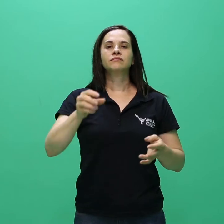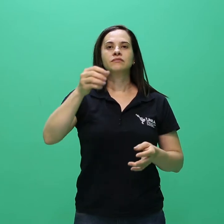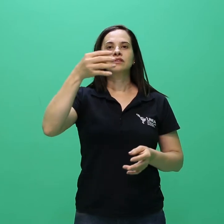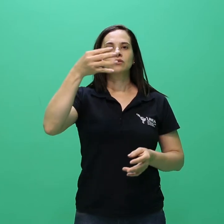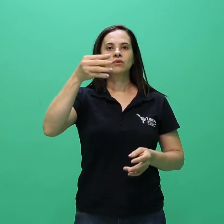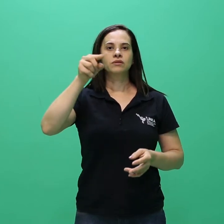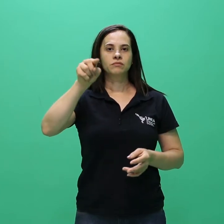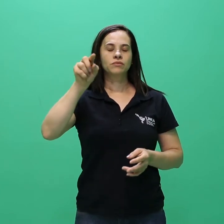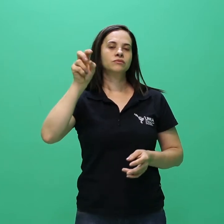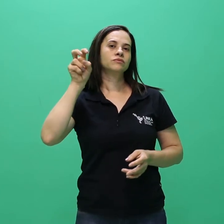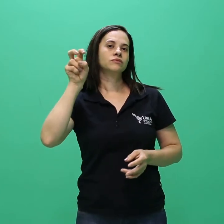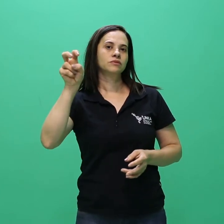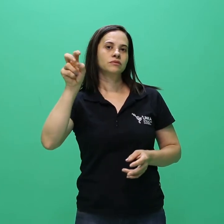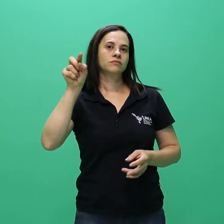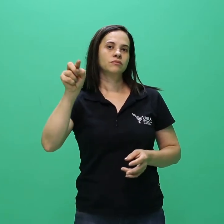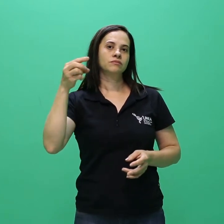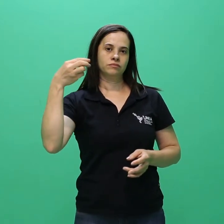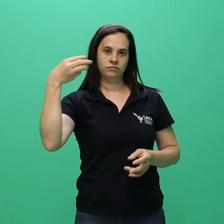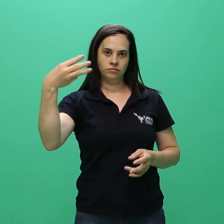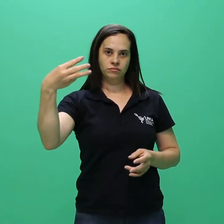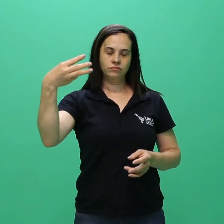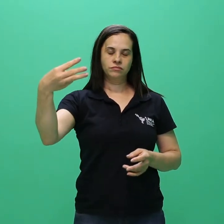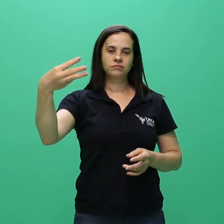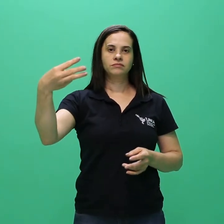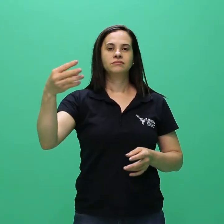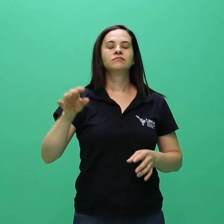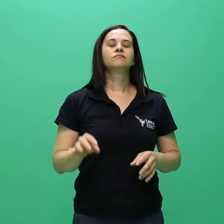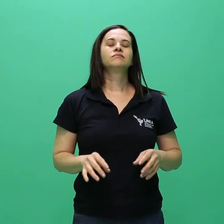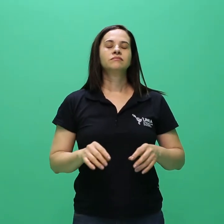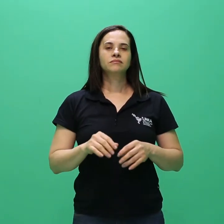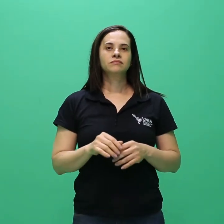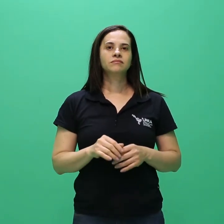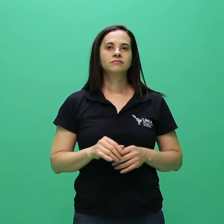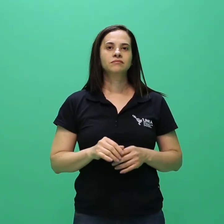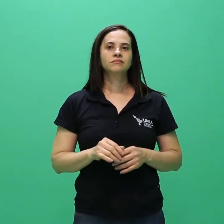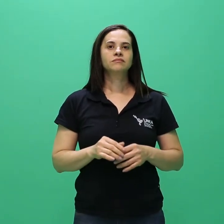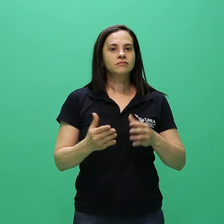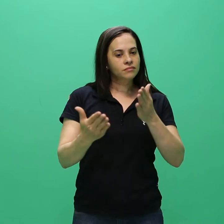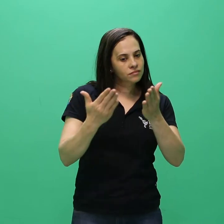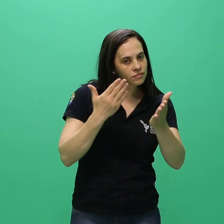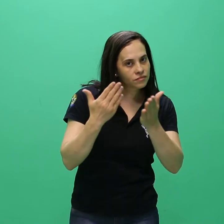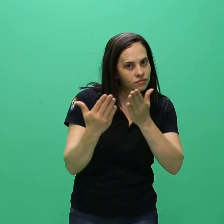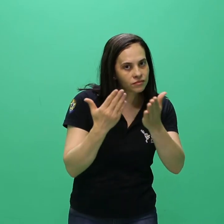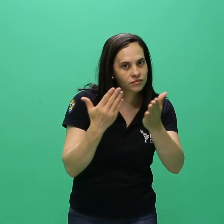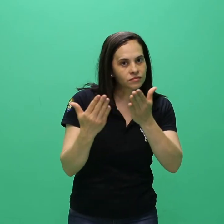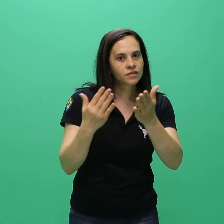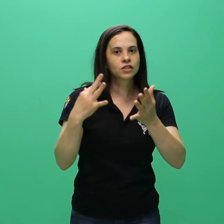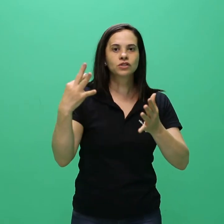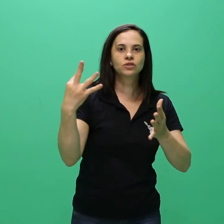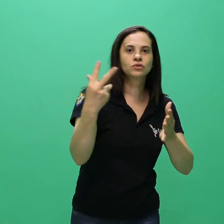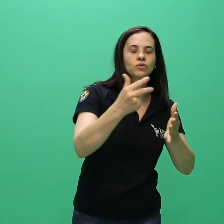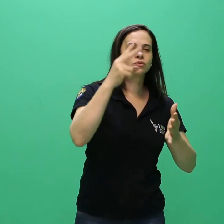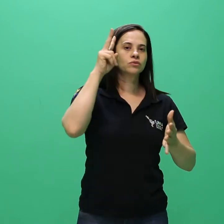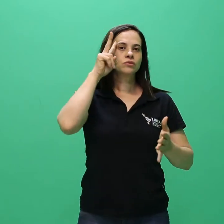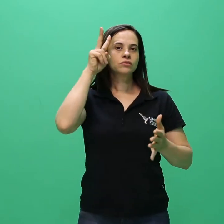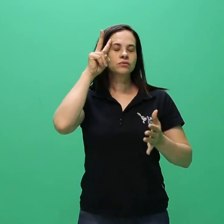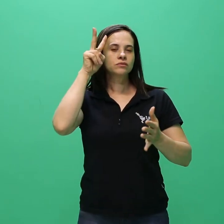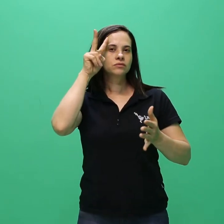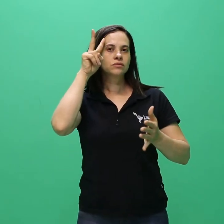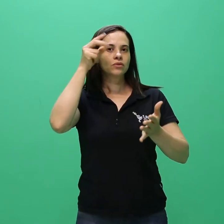4.5.3. Para efeito de análise dos históricos escolares de graduação,